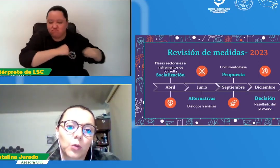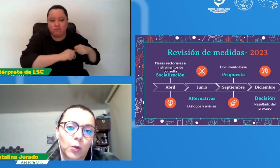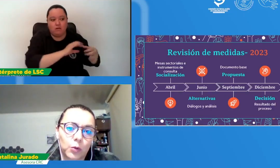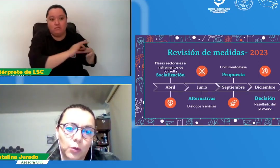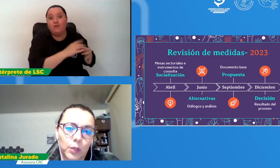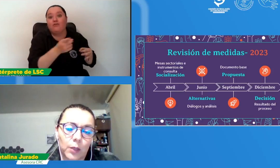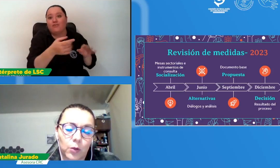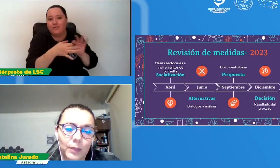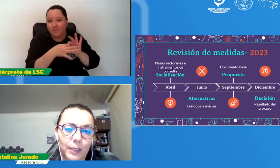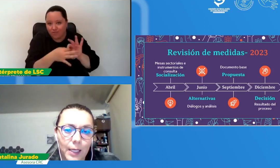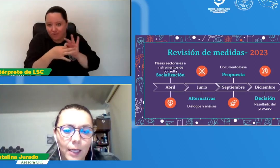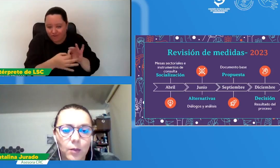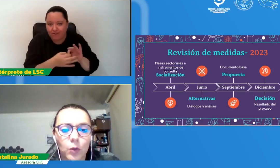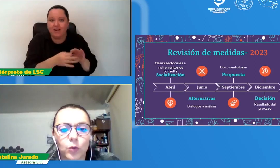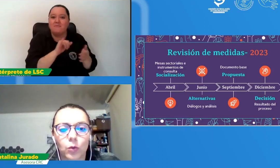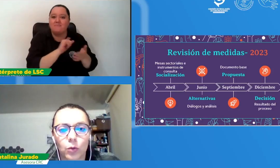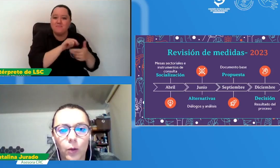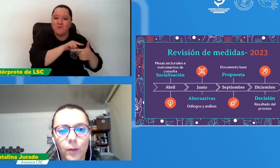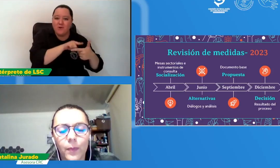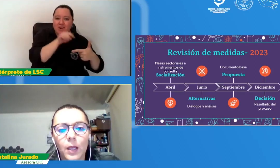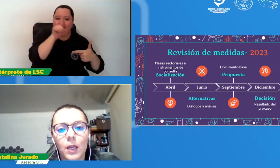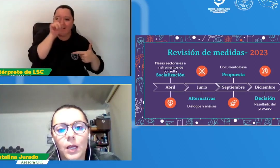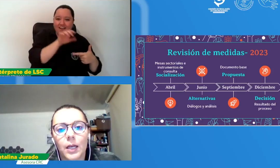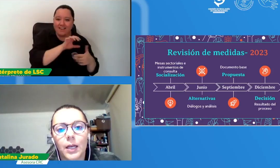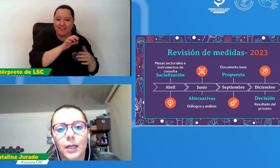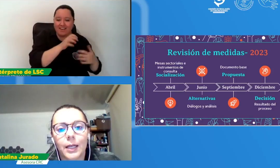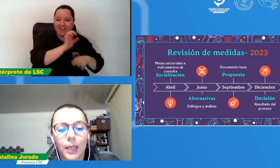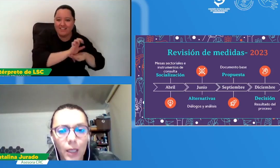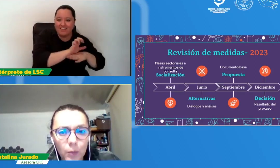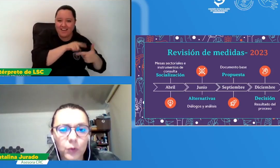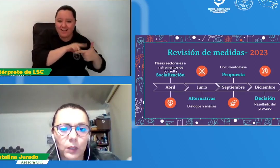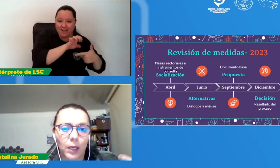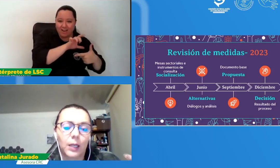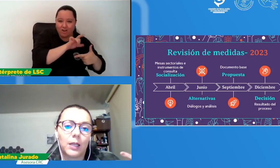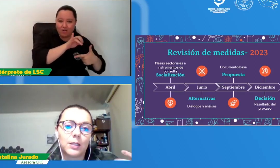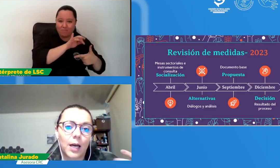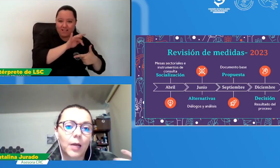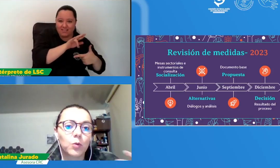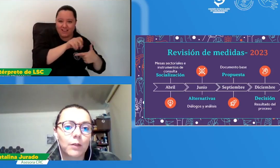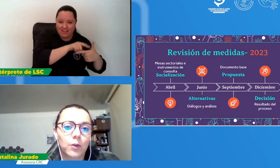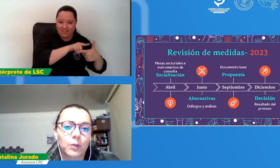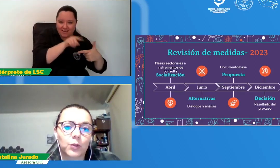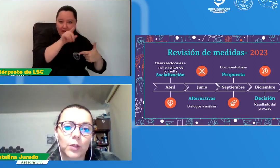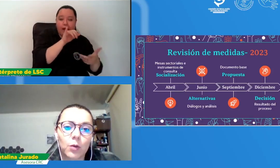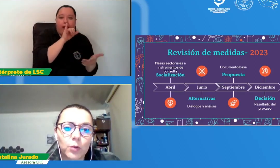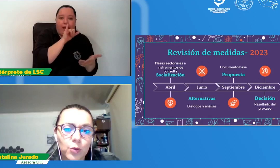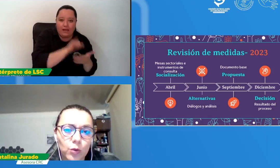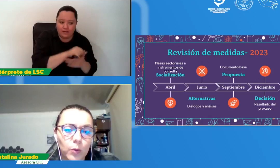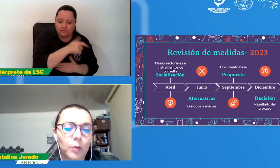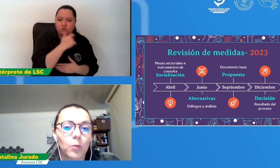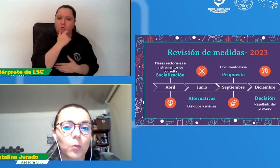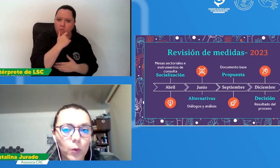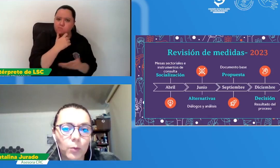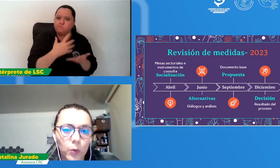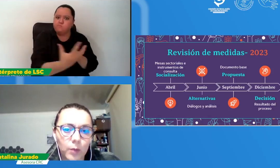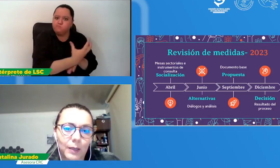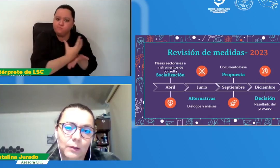con Econometría como consultor. Creemos que ya hay una información y hay un sumo de muy, muy vasta